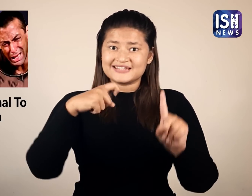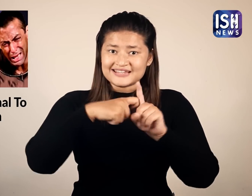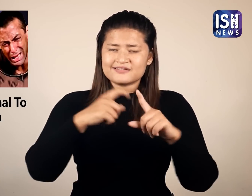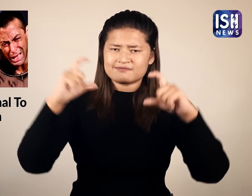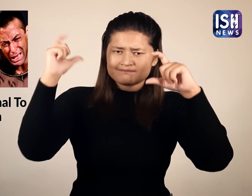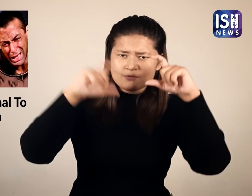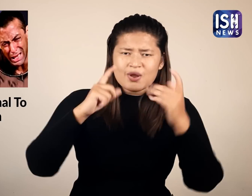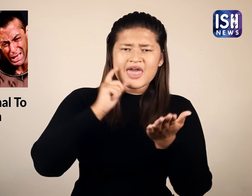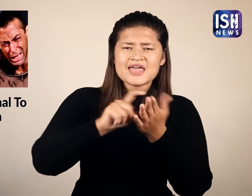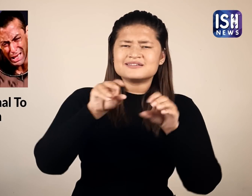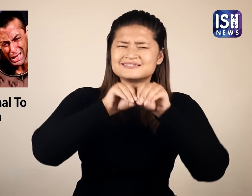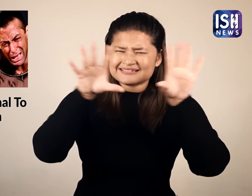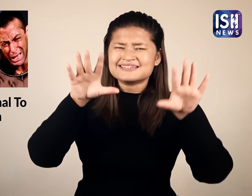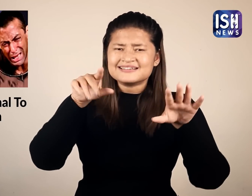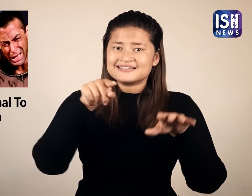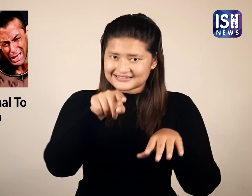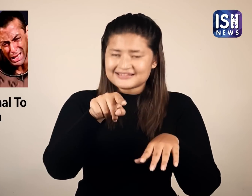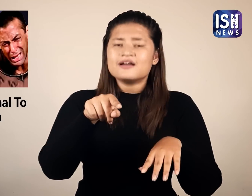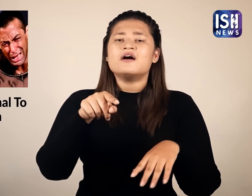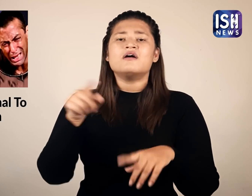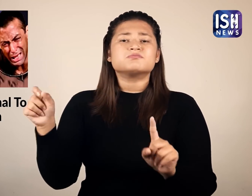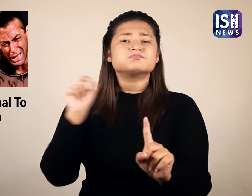इसी तरह कत्रीना भी ऐसा ही करती है